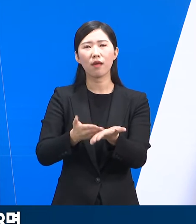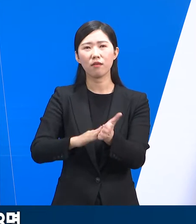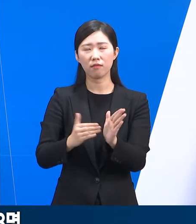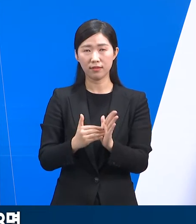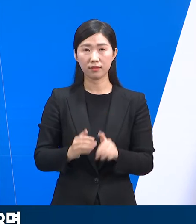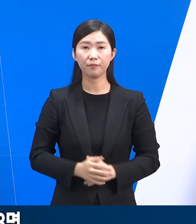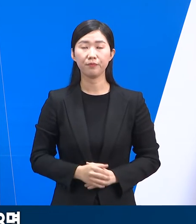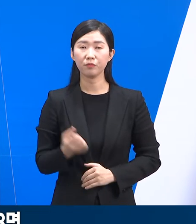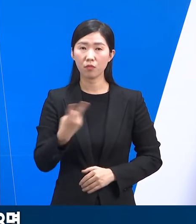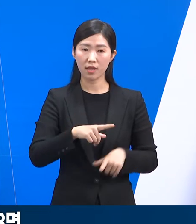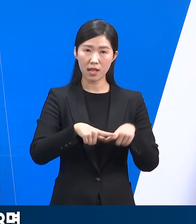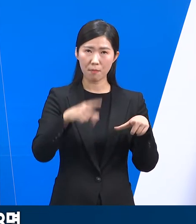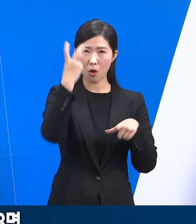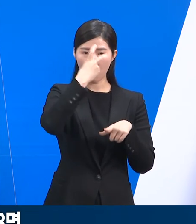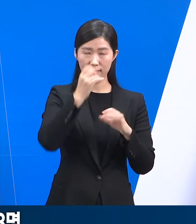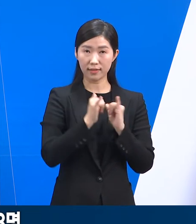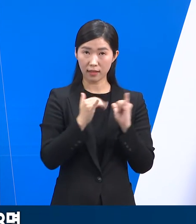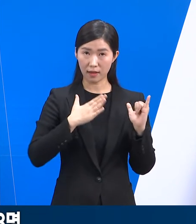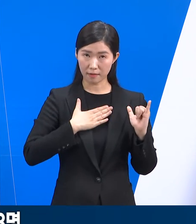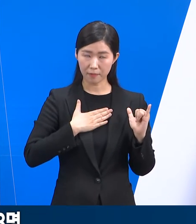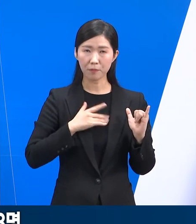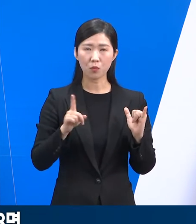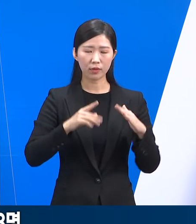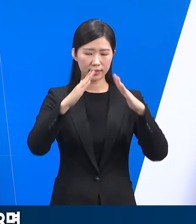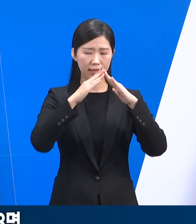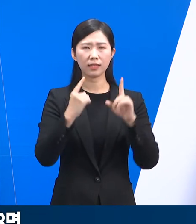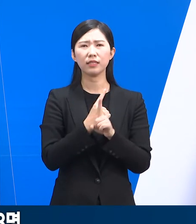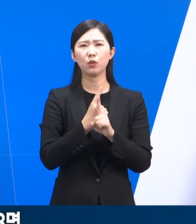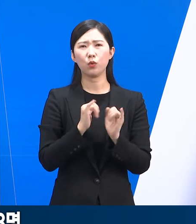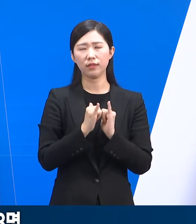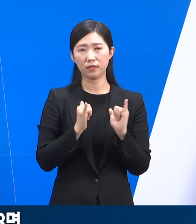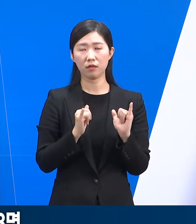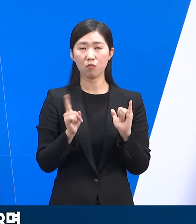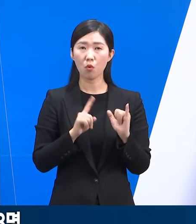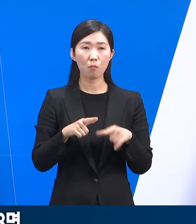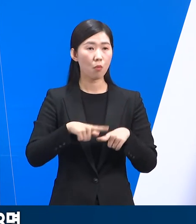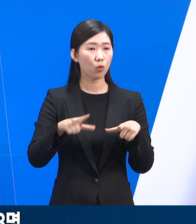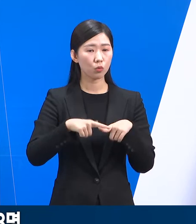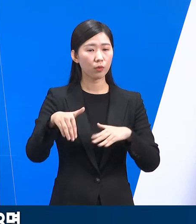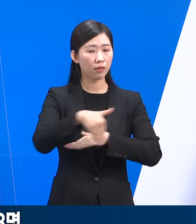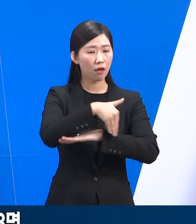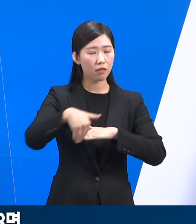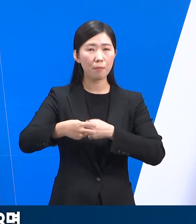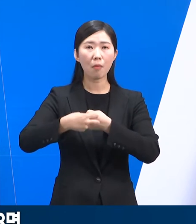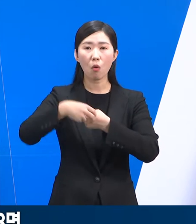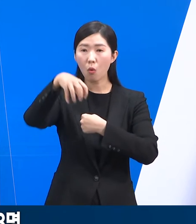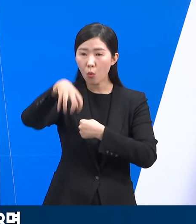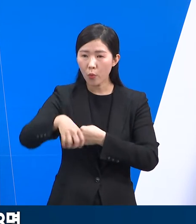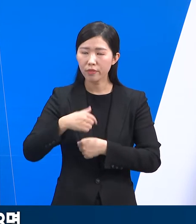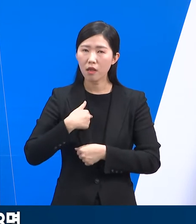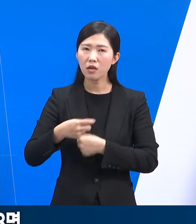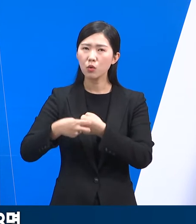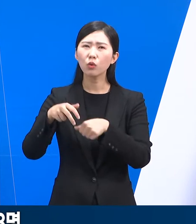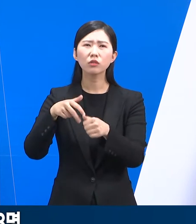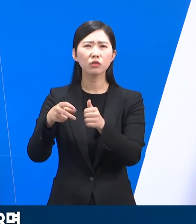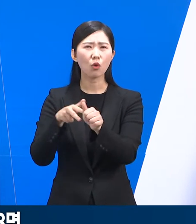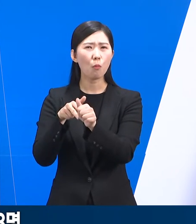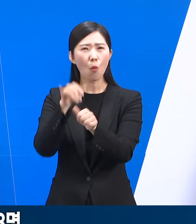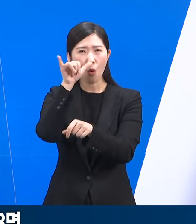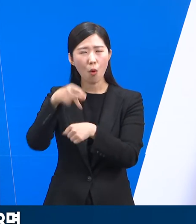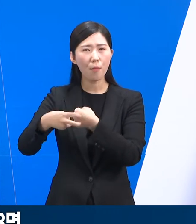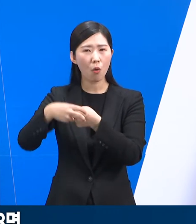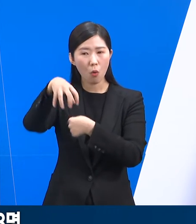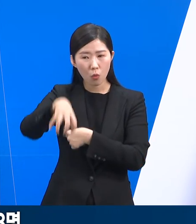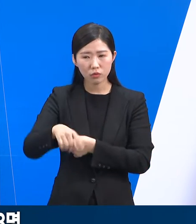그리고 일반관리군에서 해당되는 재택치료자는 평소 다니던 동네 병원, 자기 의료정보가 있던 동네 병원을 통해서